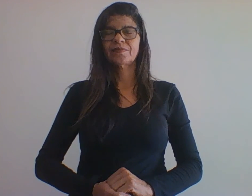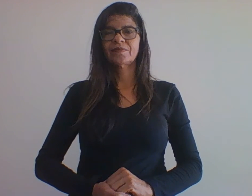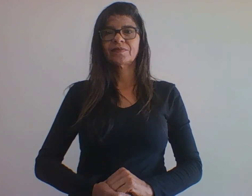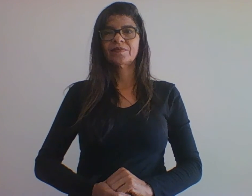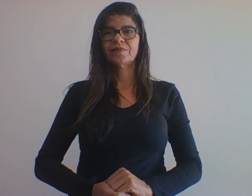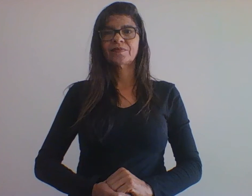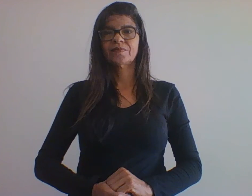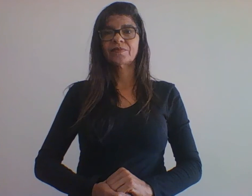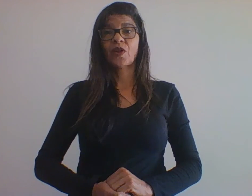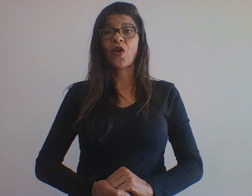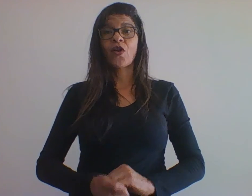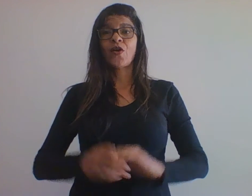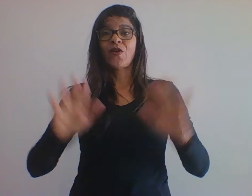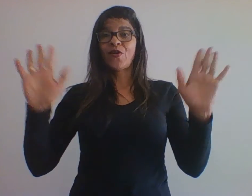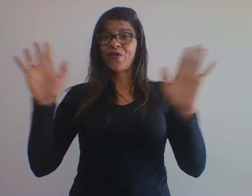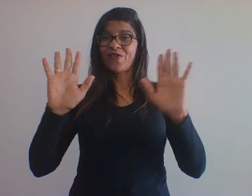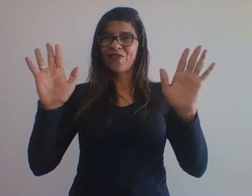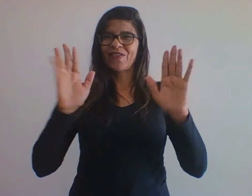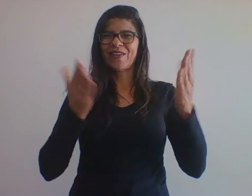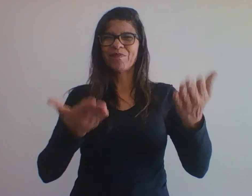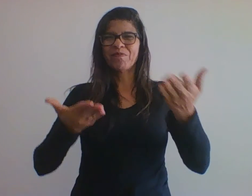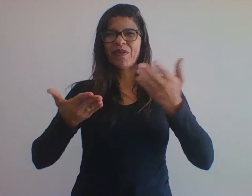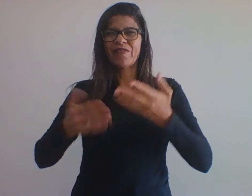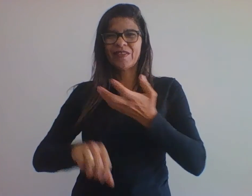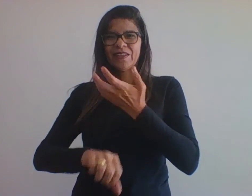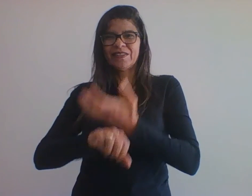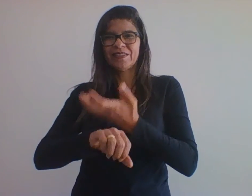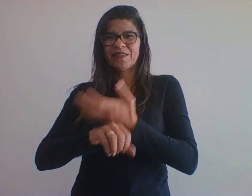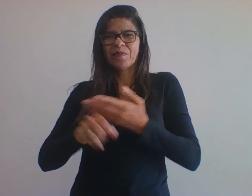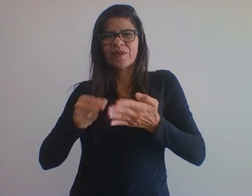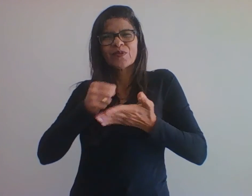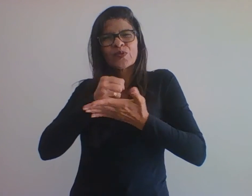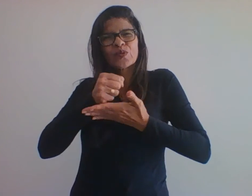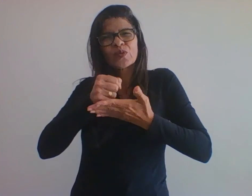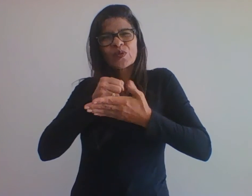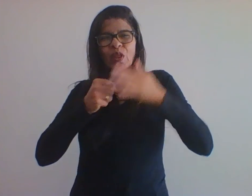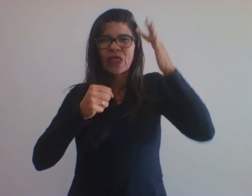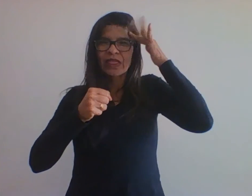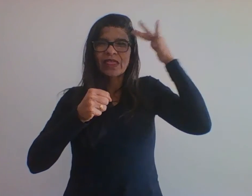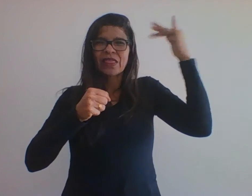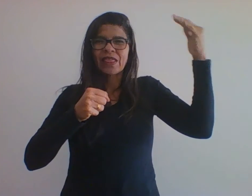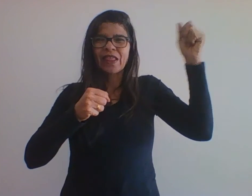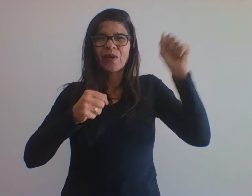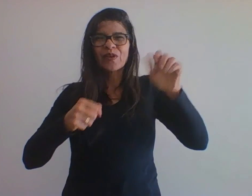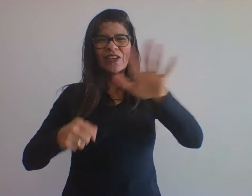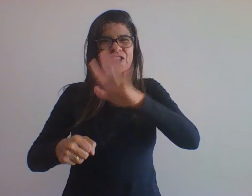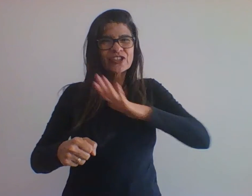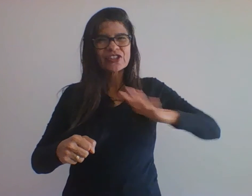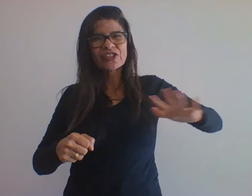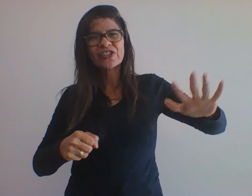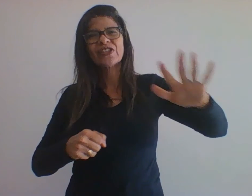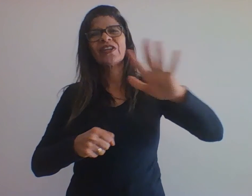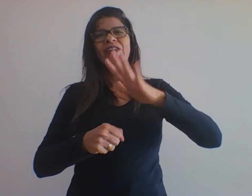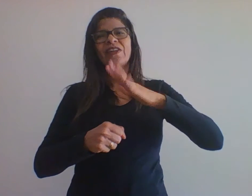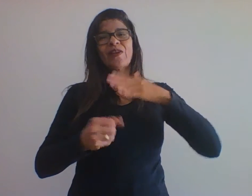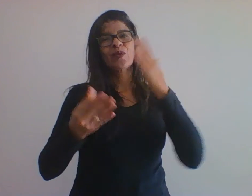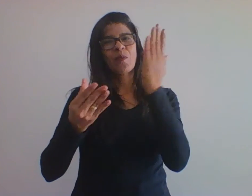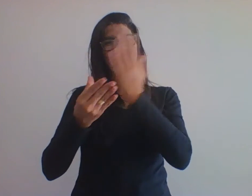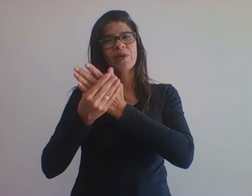Olá pessoal, sejam bem-vindos à disciplina Noções e Teoria Geral do Processo. Eu sou o professor Samervi e terei o prazer